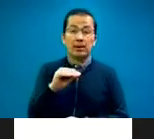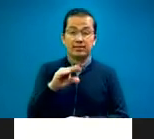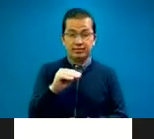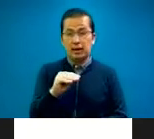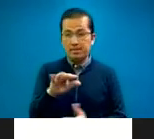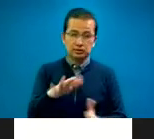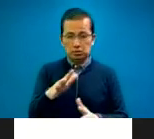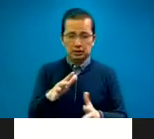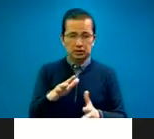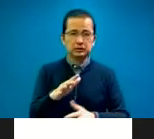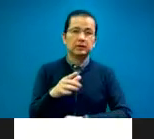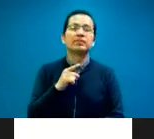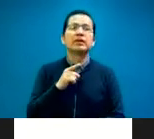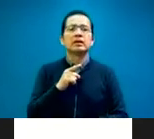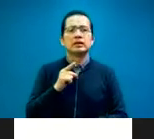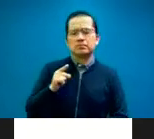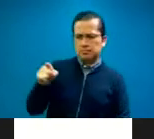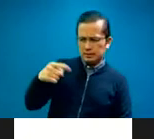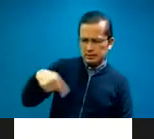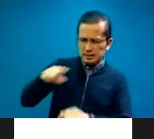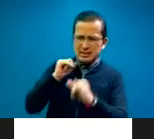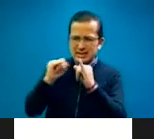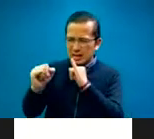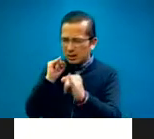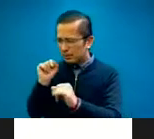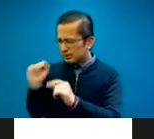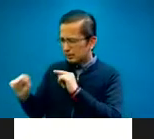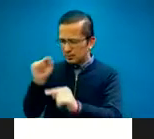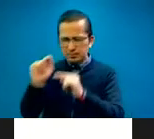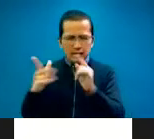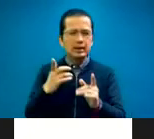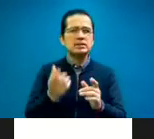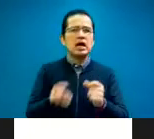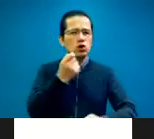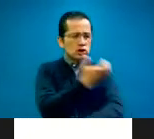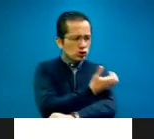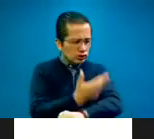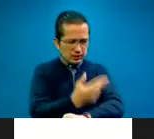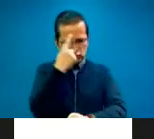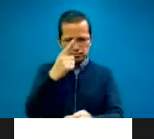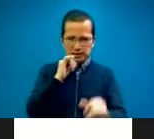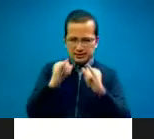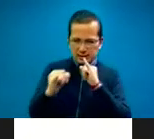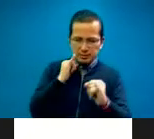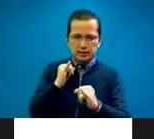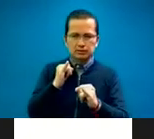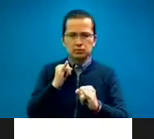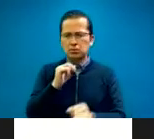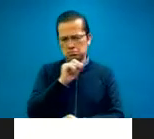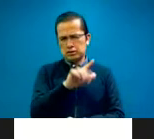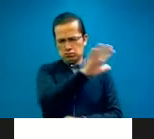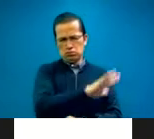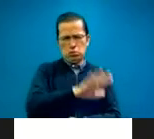supervisores coordinadores de programas de interpretación en hospitales en el estado de California se comunicaron porque